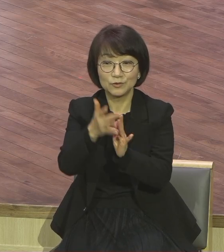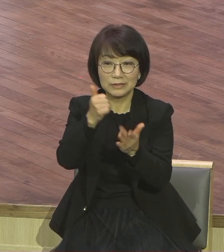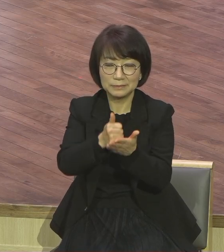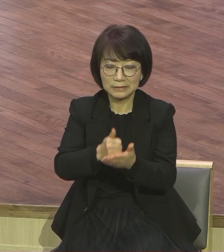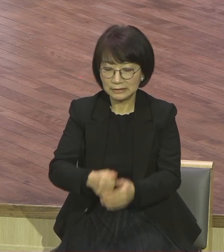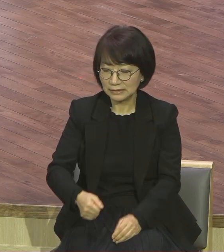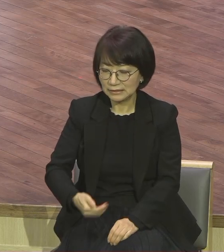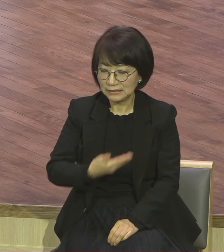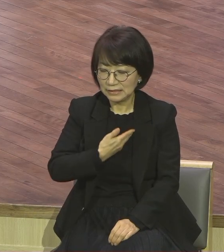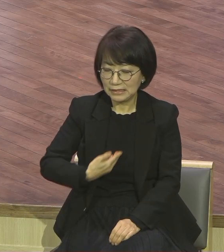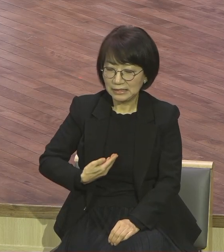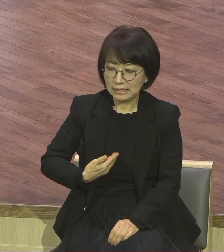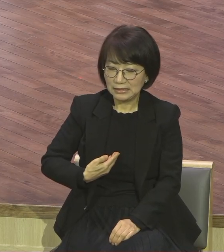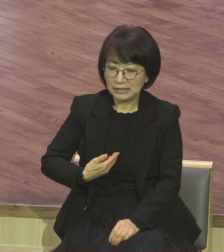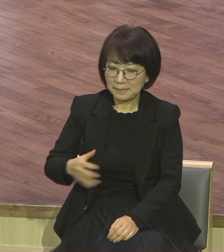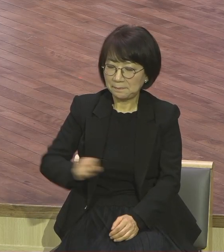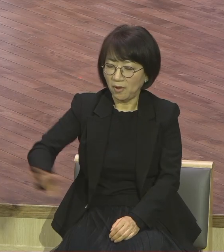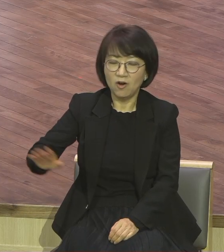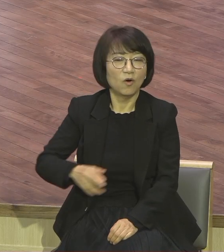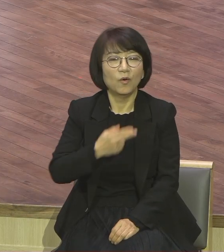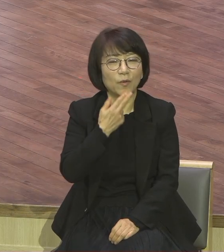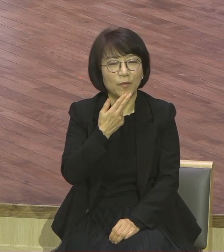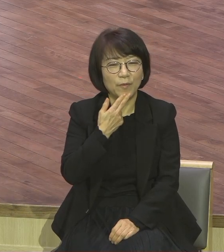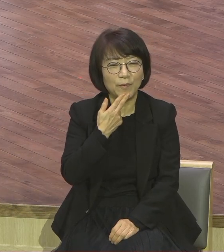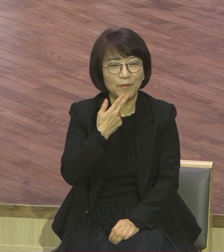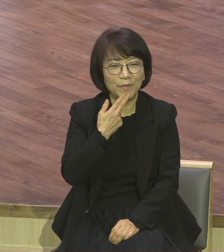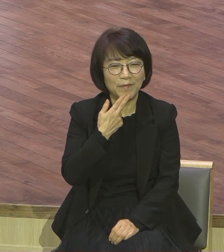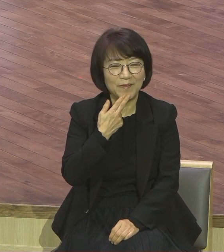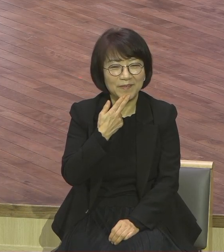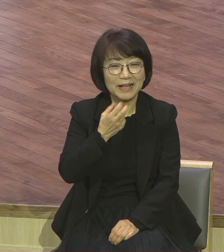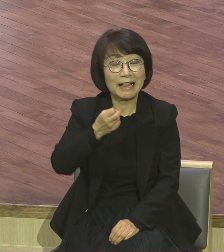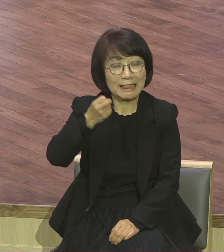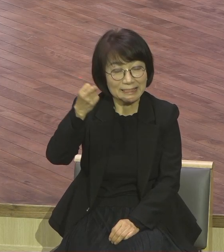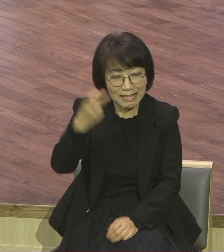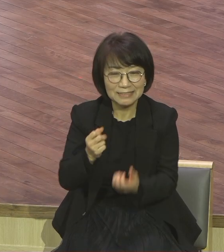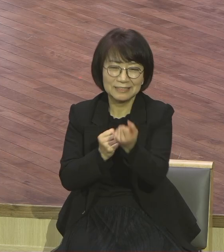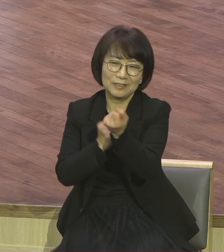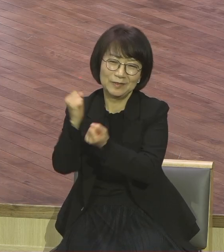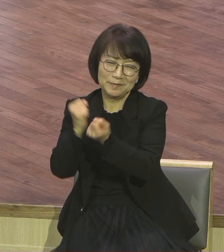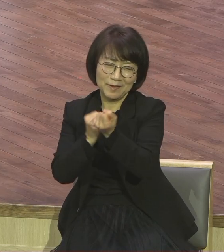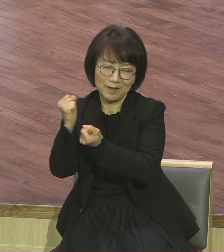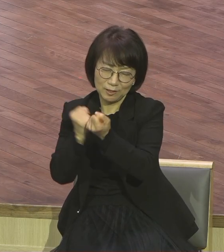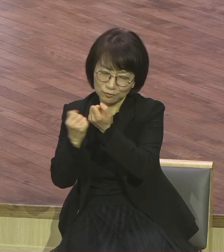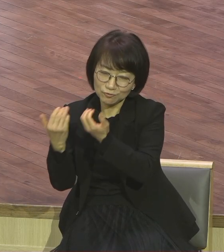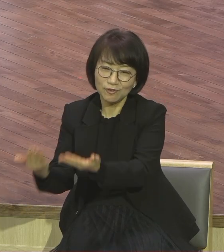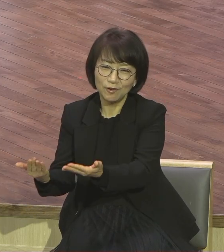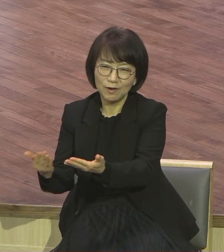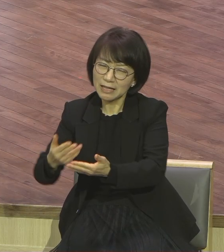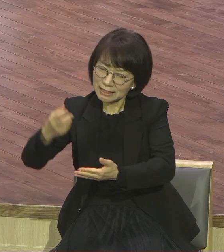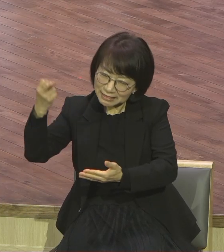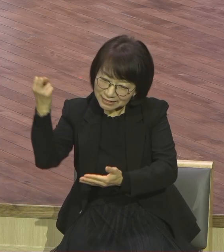포기하지 않으십니다 다시 한번 영적 의미를 설명해주는 모습을 볼 수 있어요